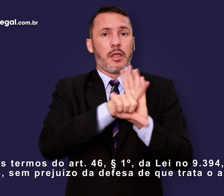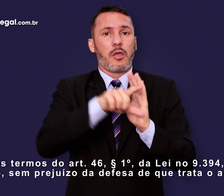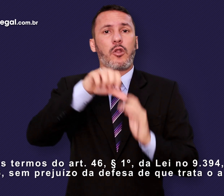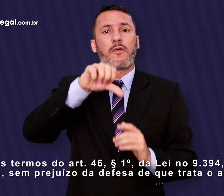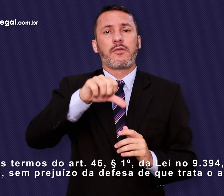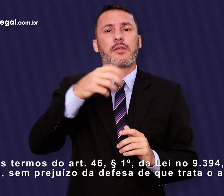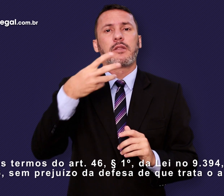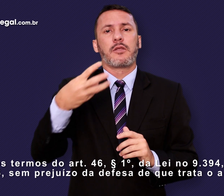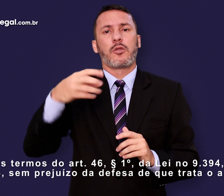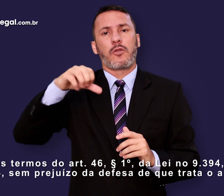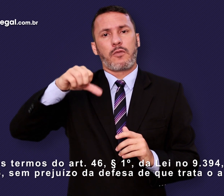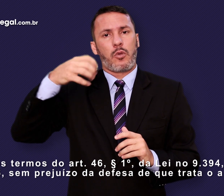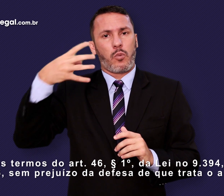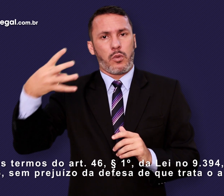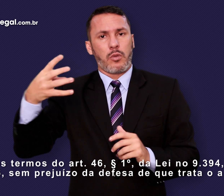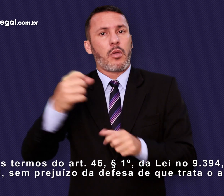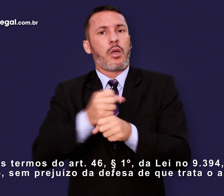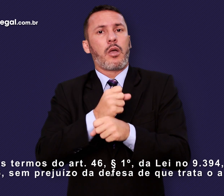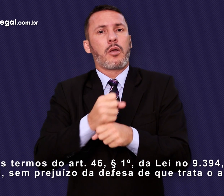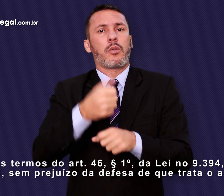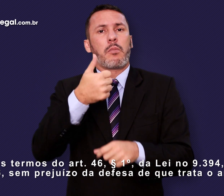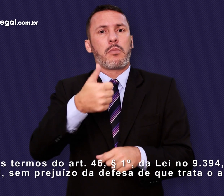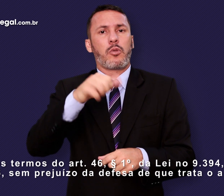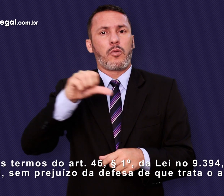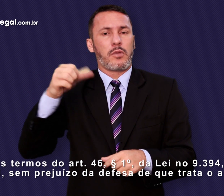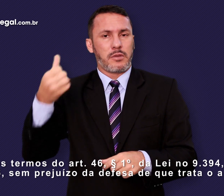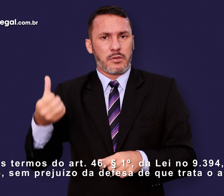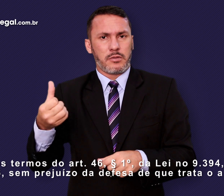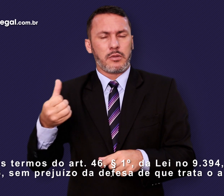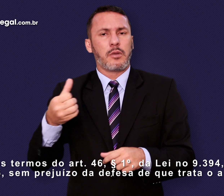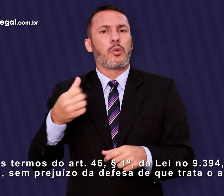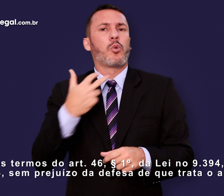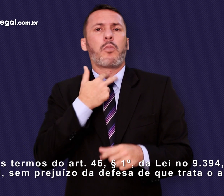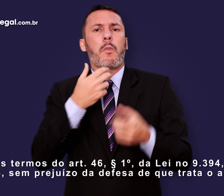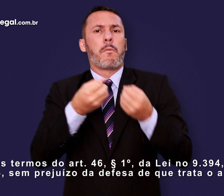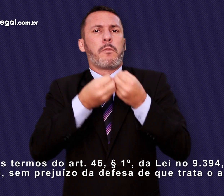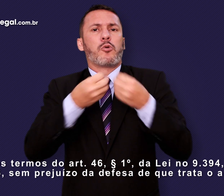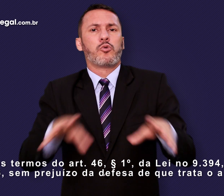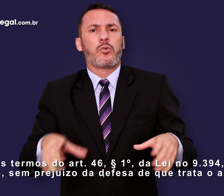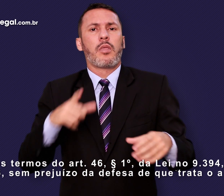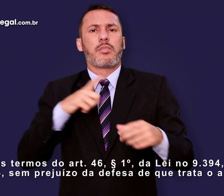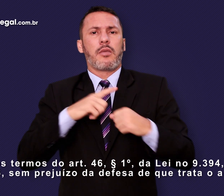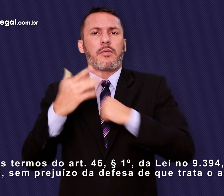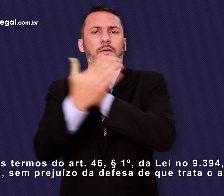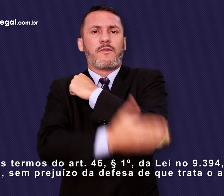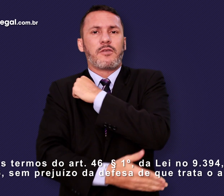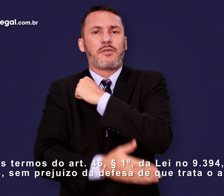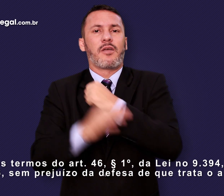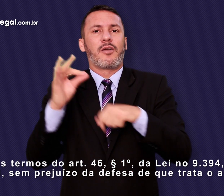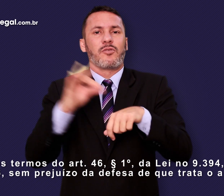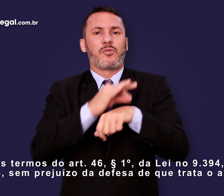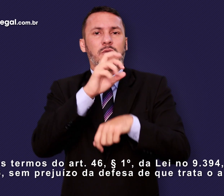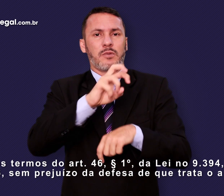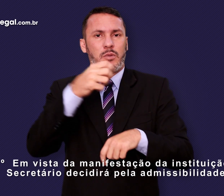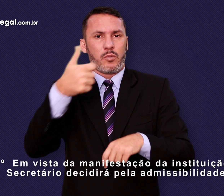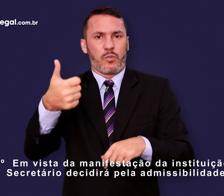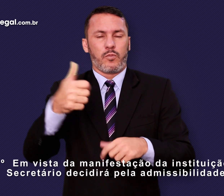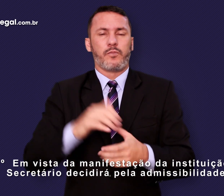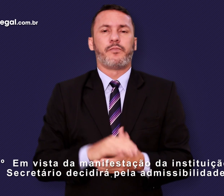.394, de 1996, sem prejuízo da defesa de que trata o artigo 51. Parágrafo